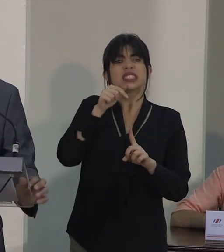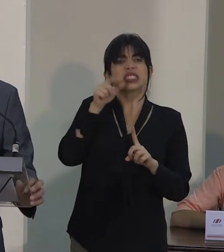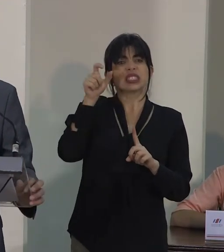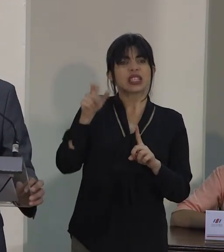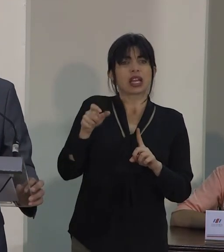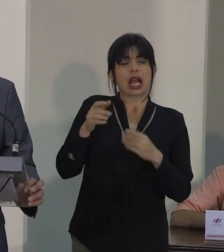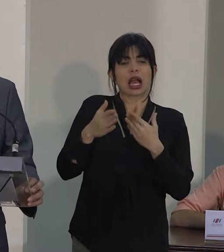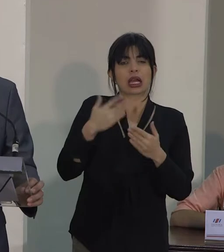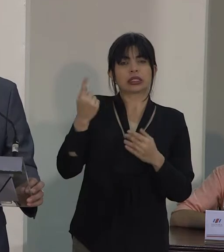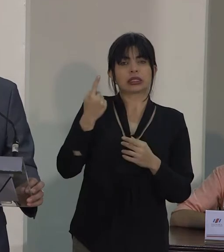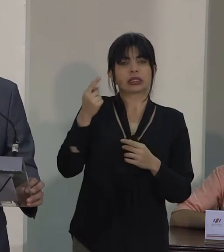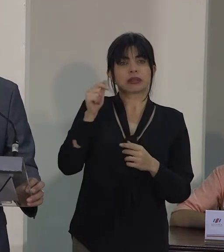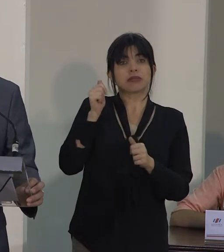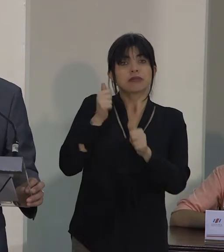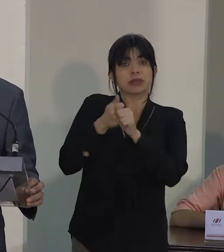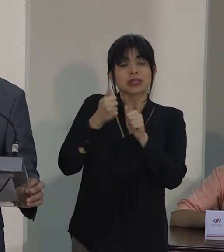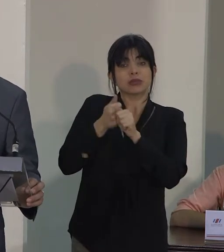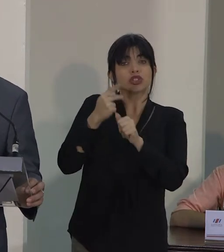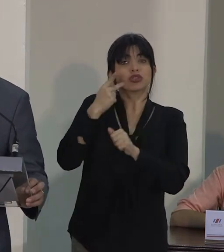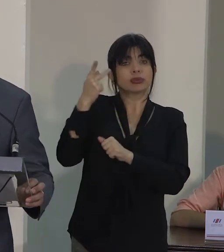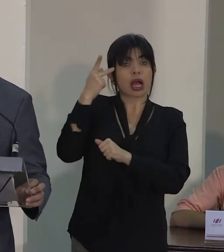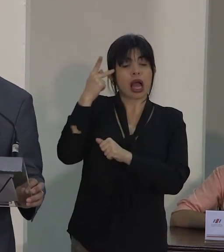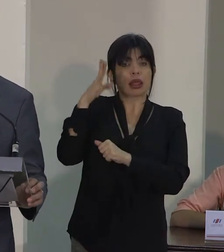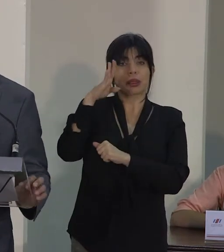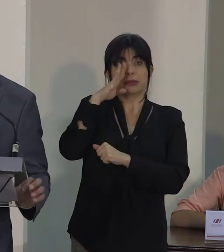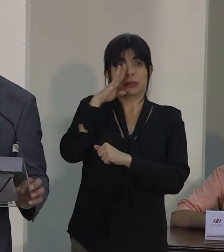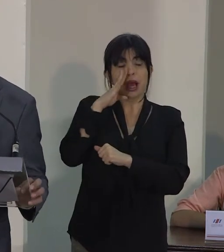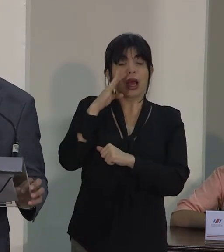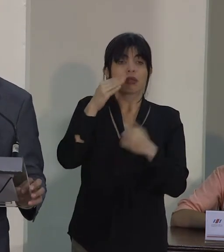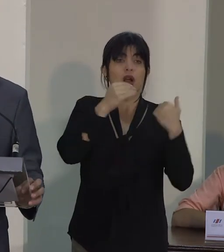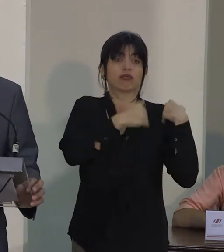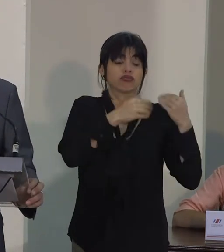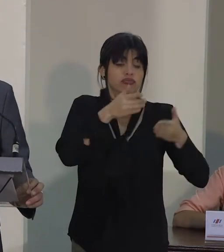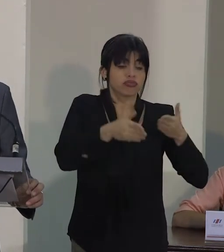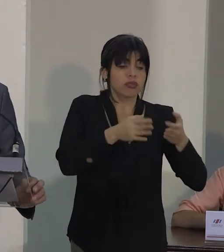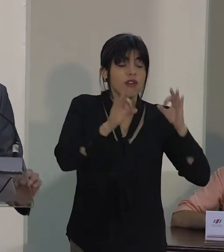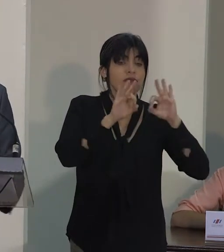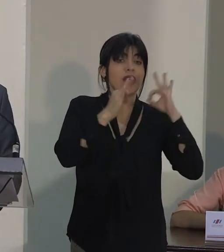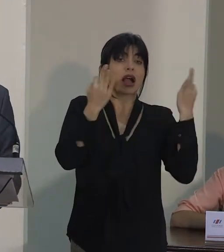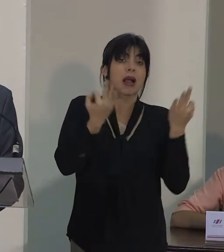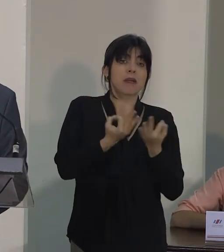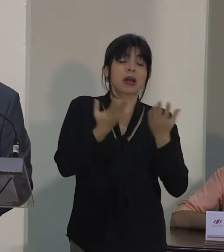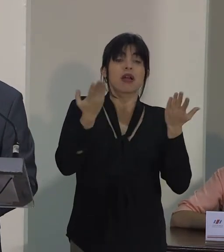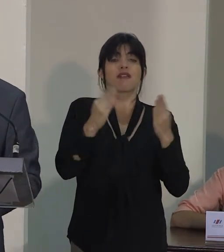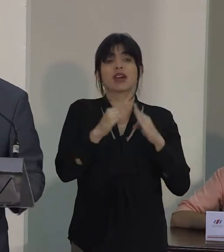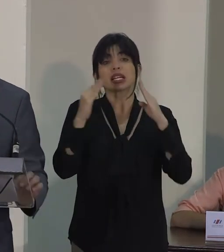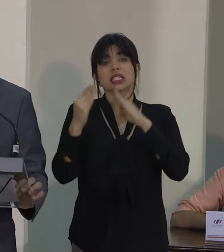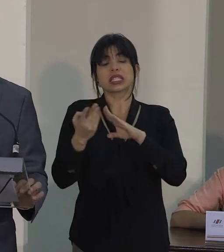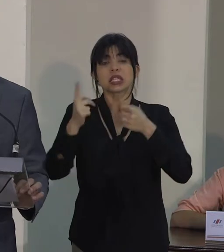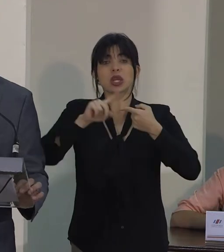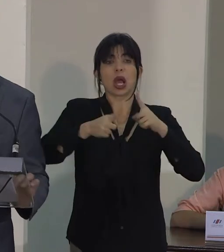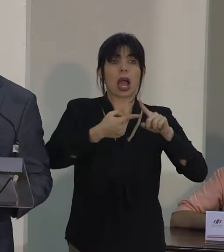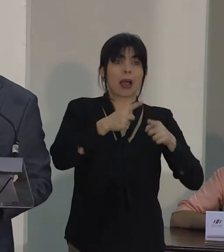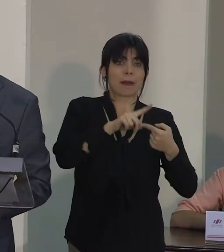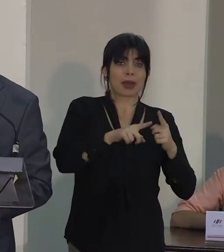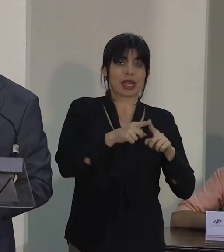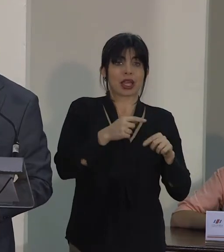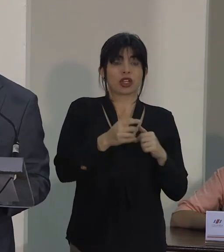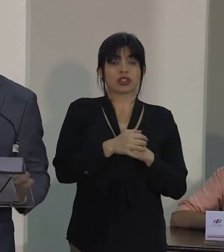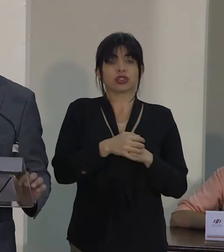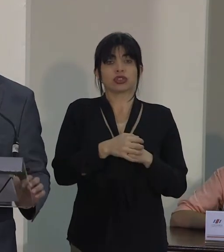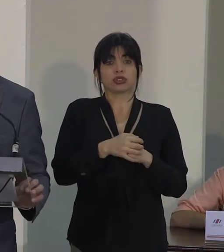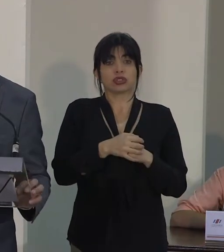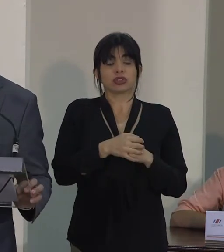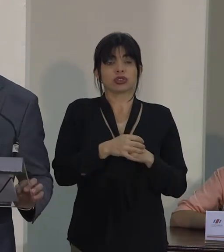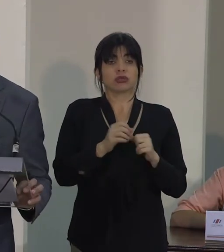niñas suelen ser los propios padres, madres, cuidadores, familiares, vecinos, amistades y docentes,